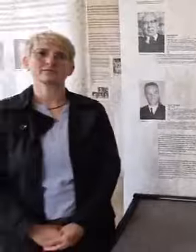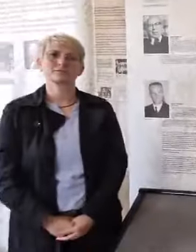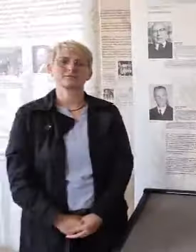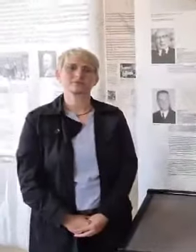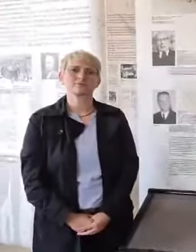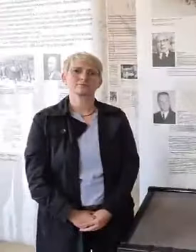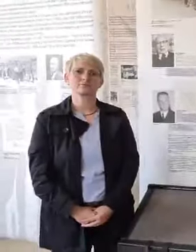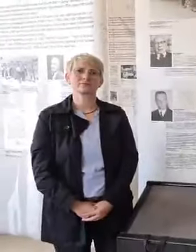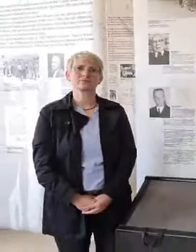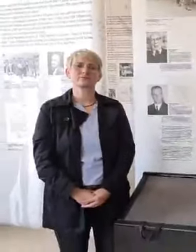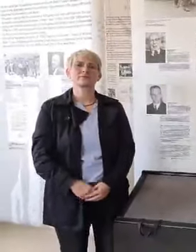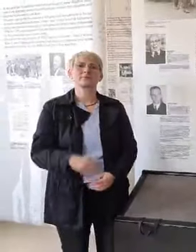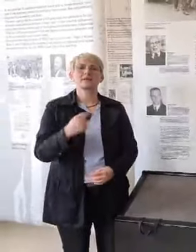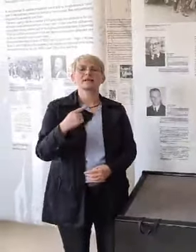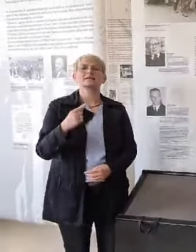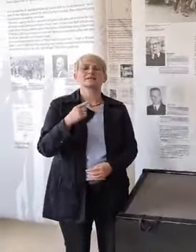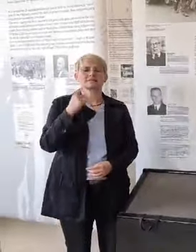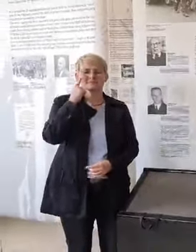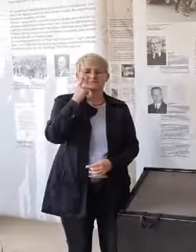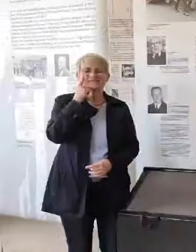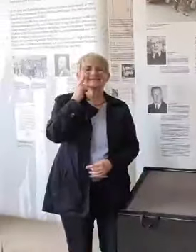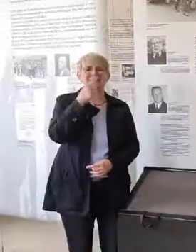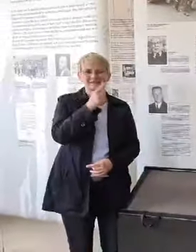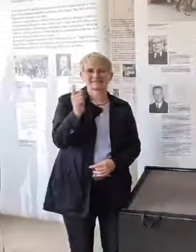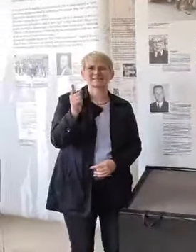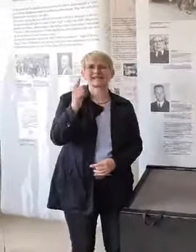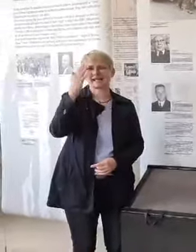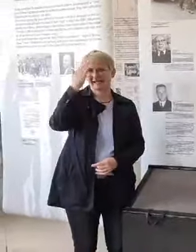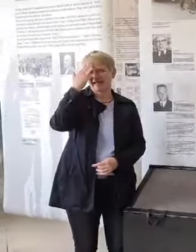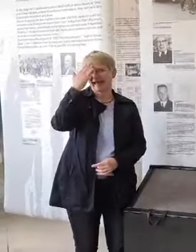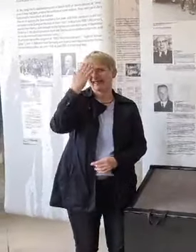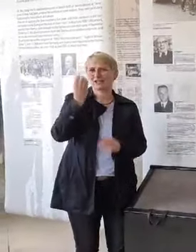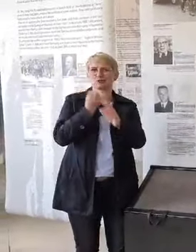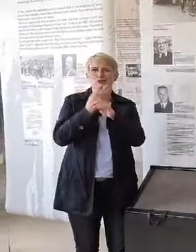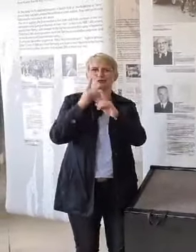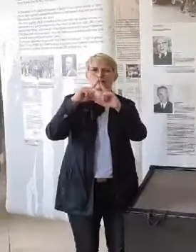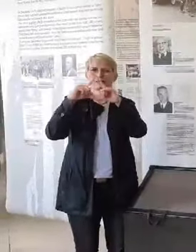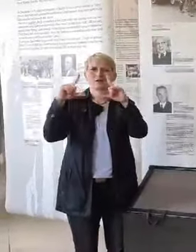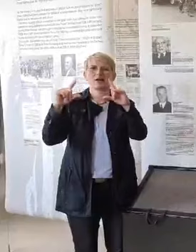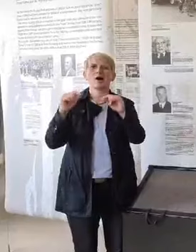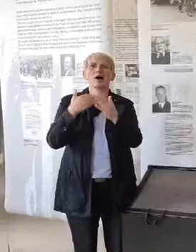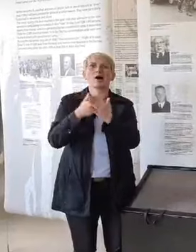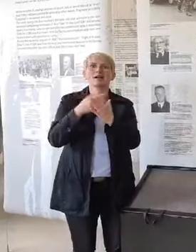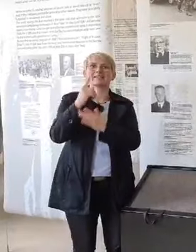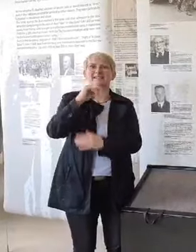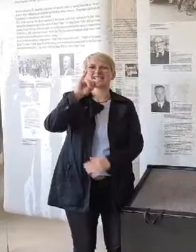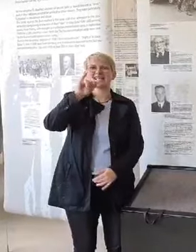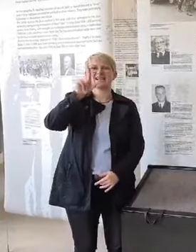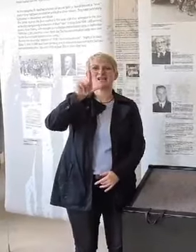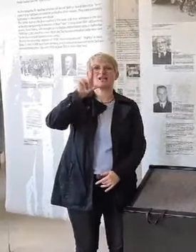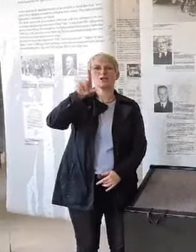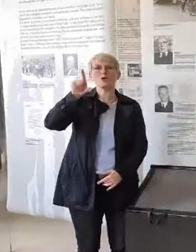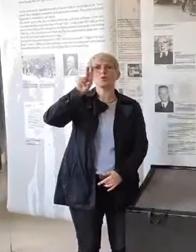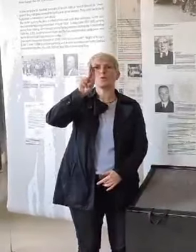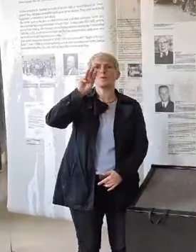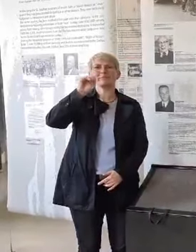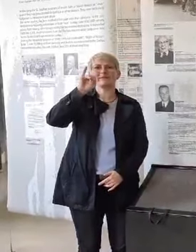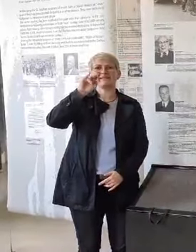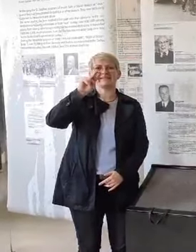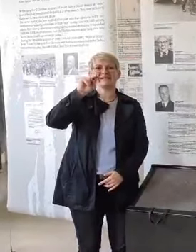Ich bin mir sicher, der ein oder andere kennt dieses Symbol. Schulklassen sagen oft, oh, das schaut aus wie Illuminati. Also das ist das allsehende